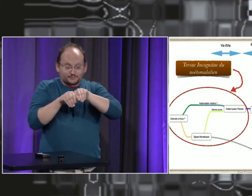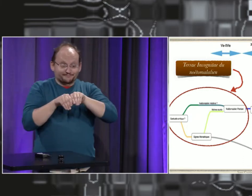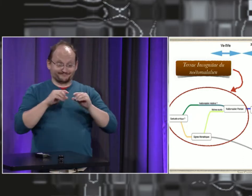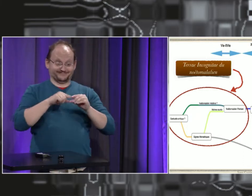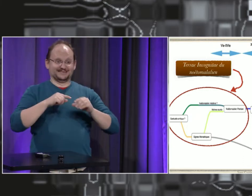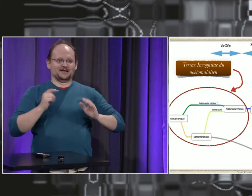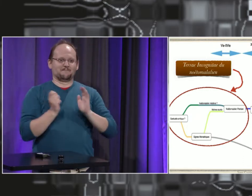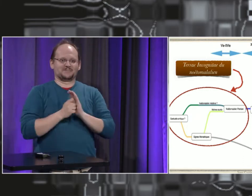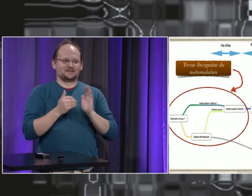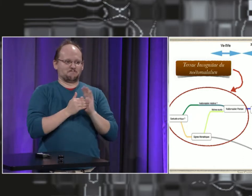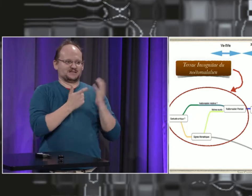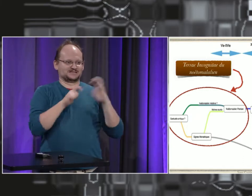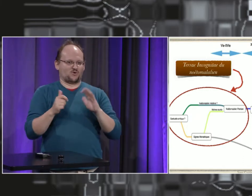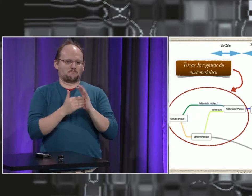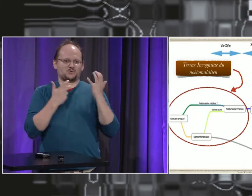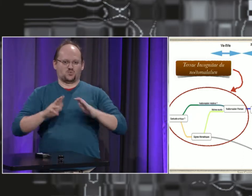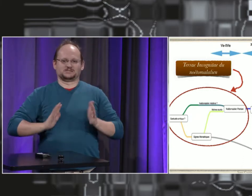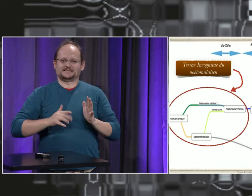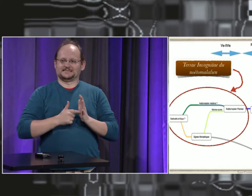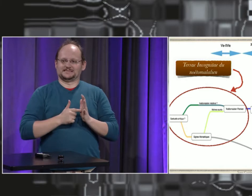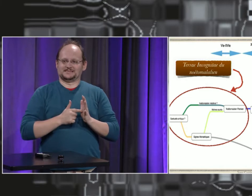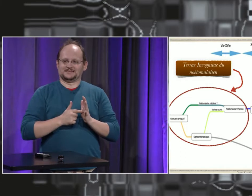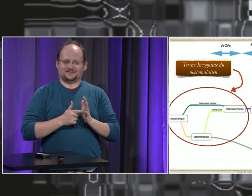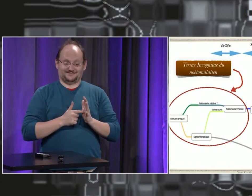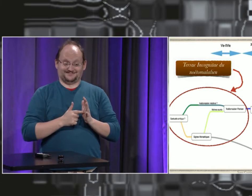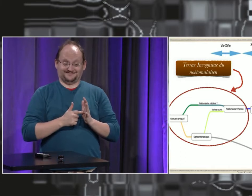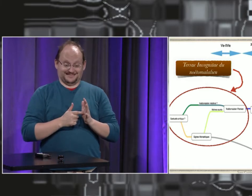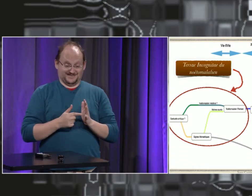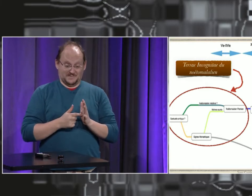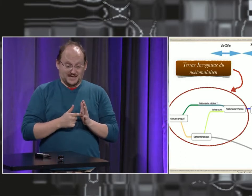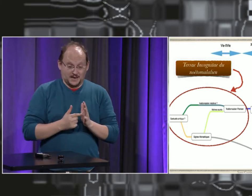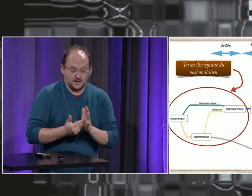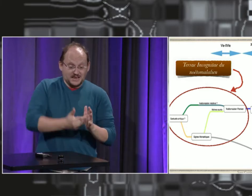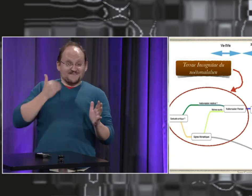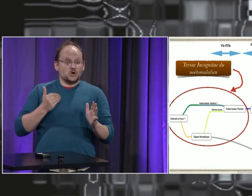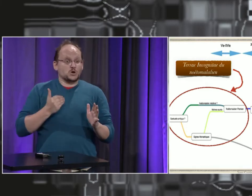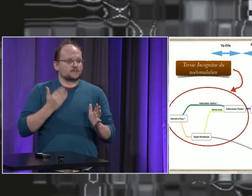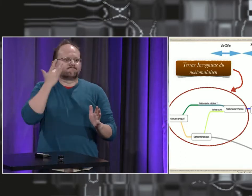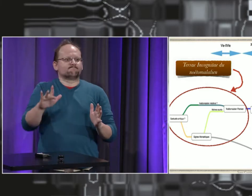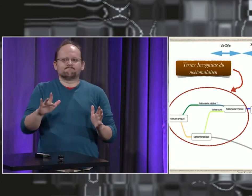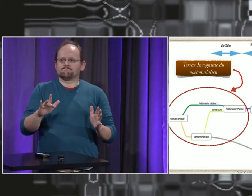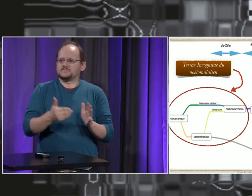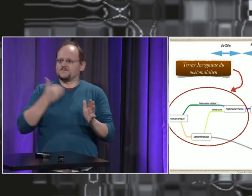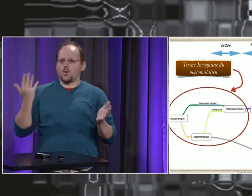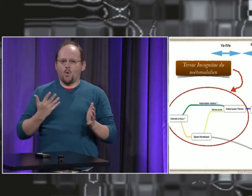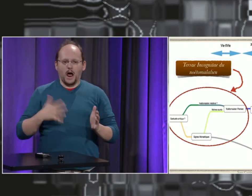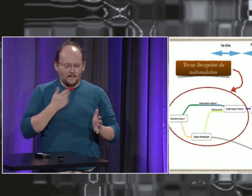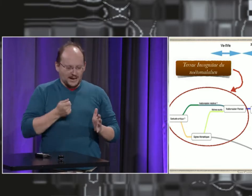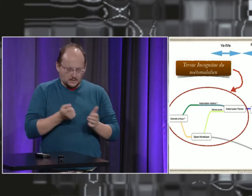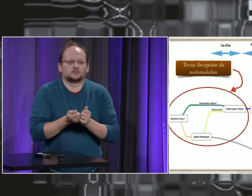mais à l'origine, on est autour de 1700-1800. Mais quand on va plus loin, encore en arrière,